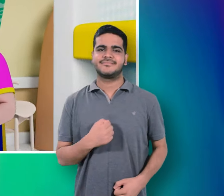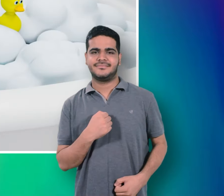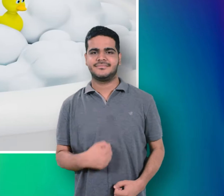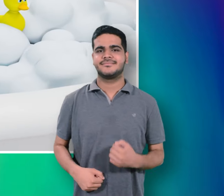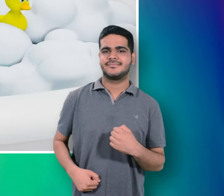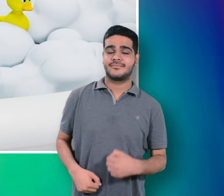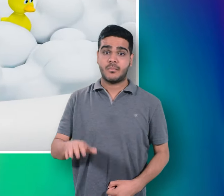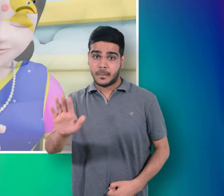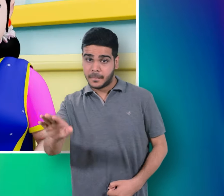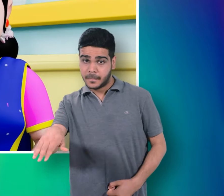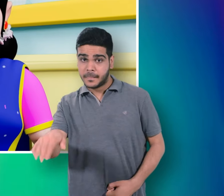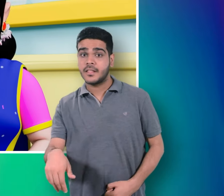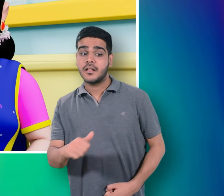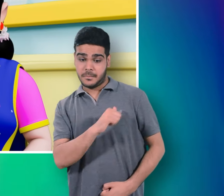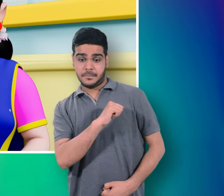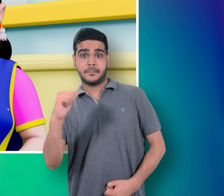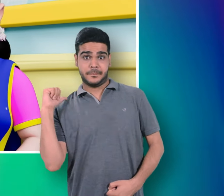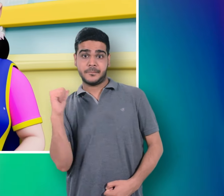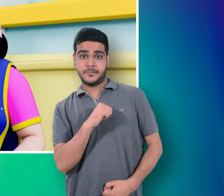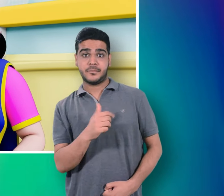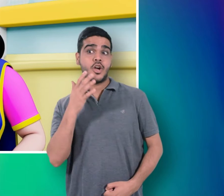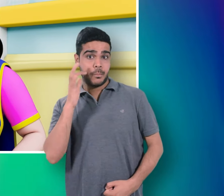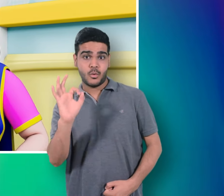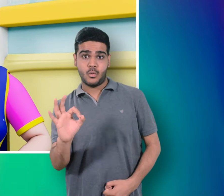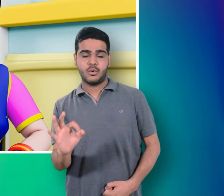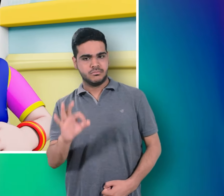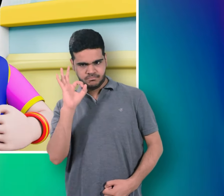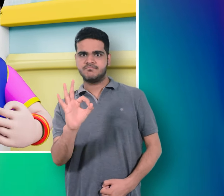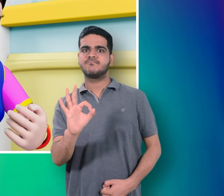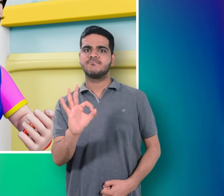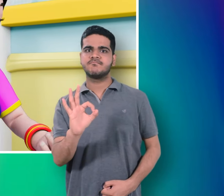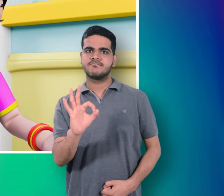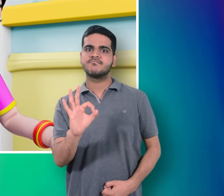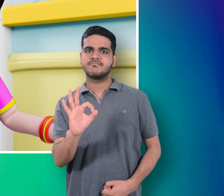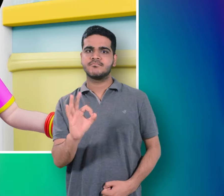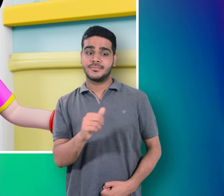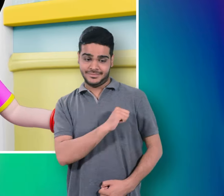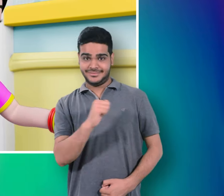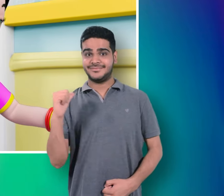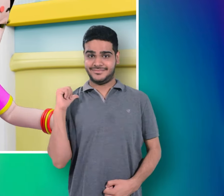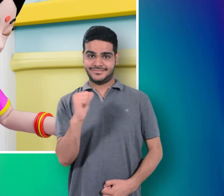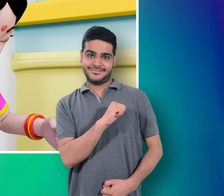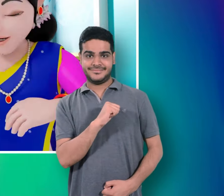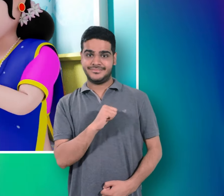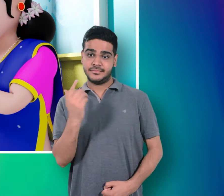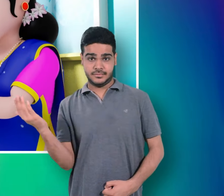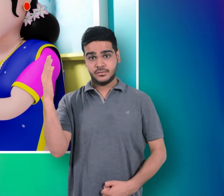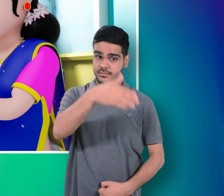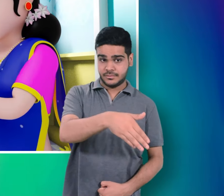देखो नहाना देखो नहाना अच्छी बात है साफ सफाई से